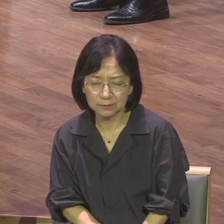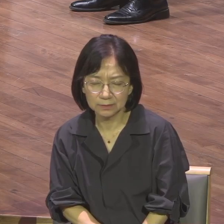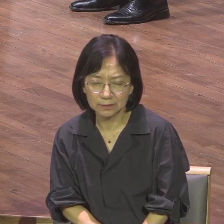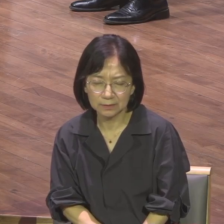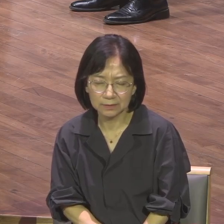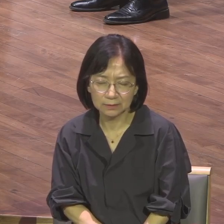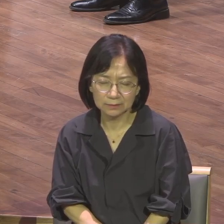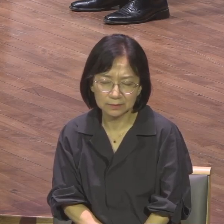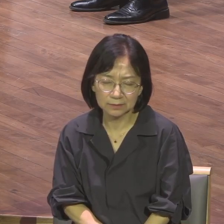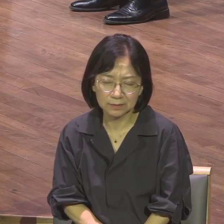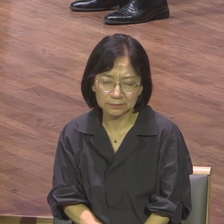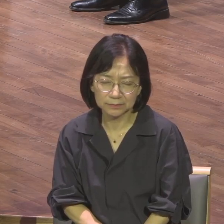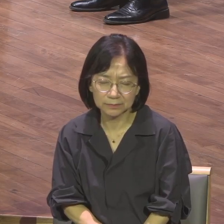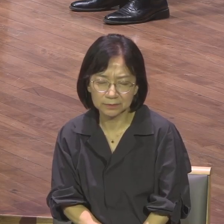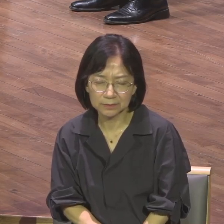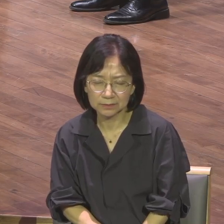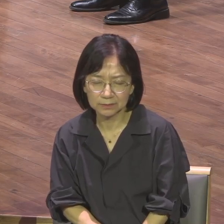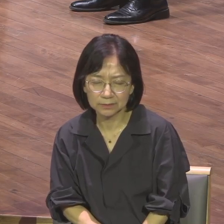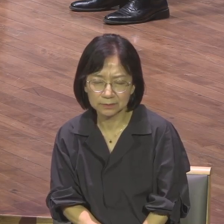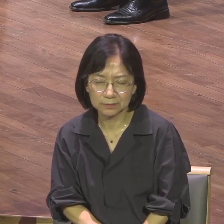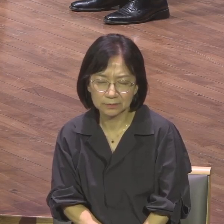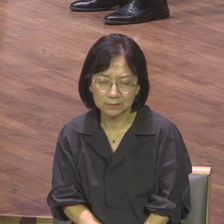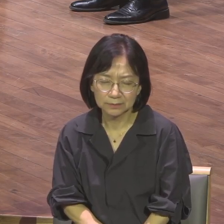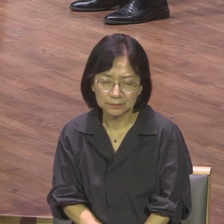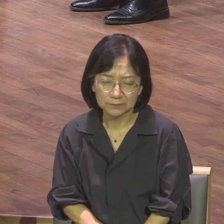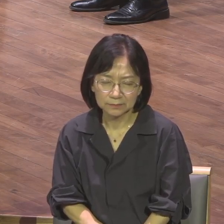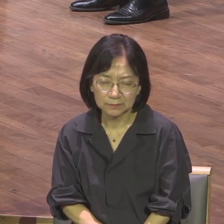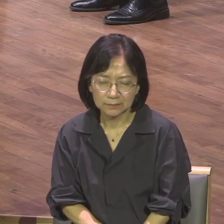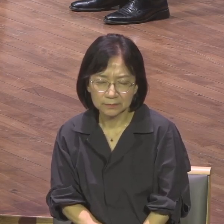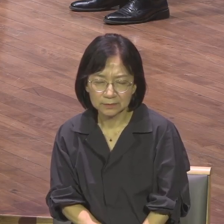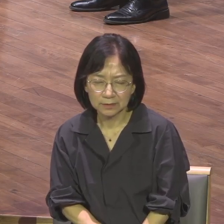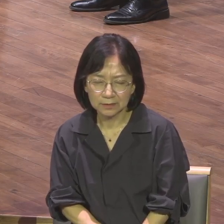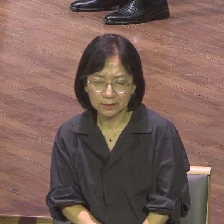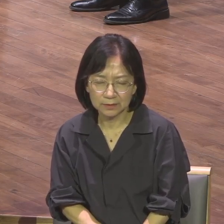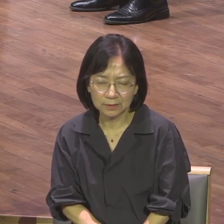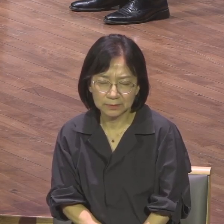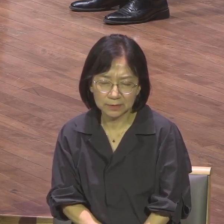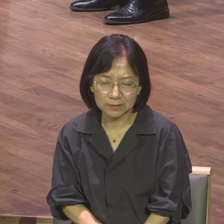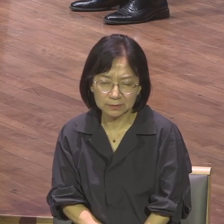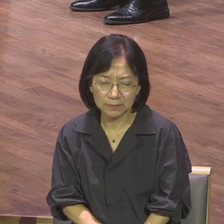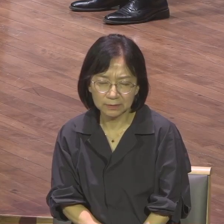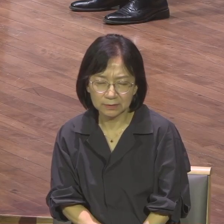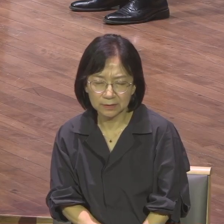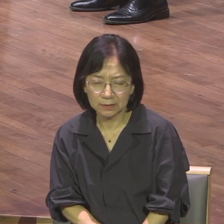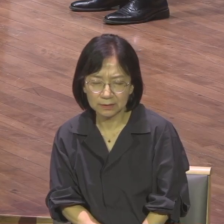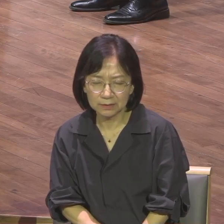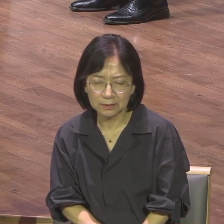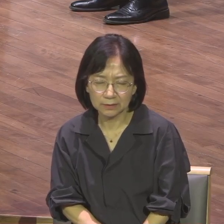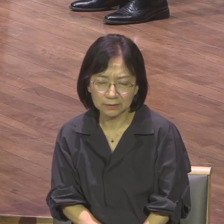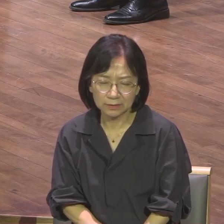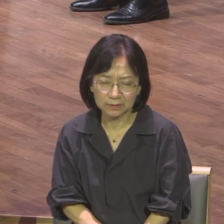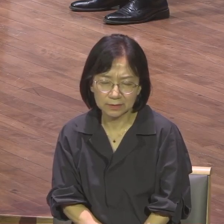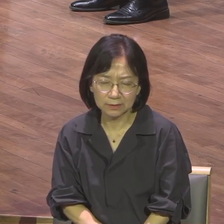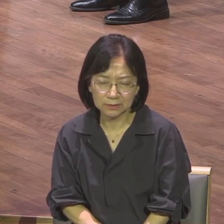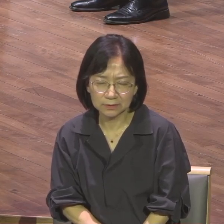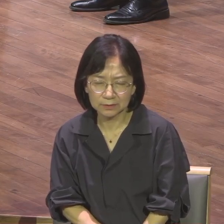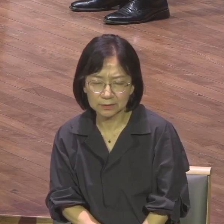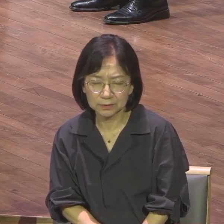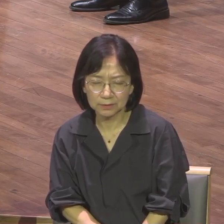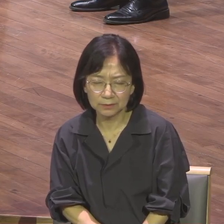중립자들에게 하나님의 힘을 주시옵소서 고용으로 충만하게 역사하여 주시옵소서 고용적도를 통하여 훨씬 나뭇과 훨씬